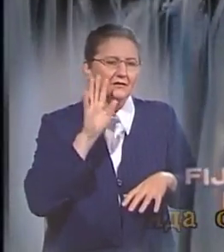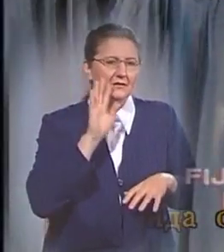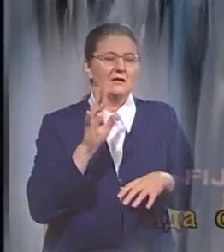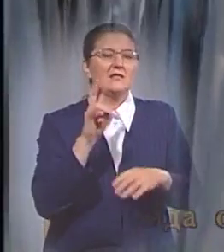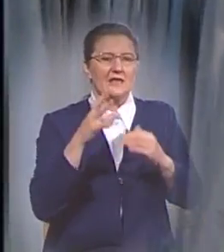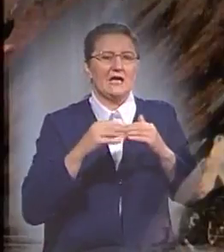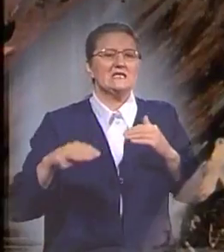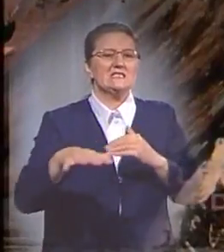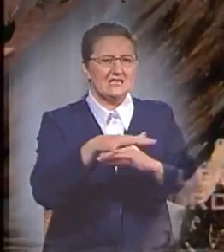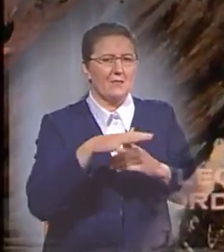землю.